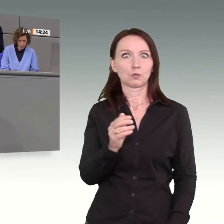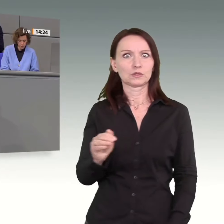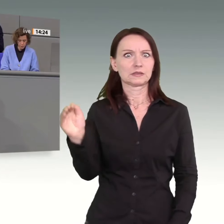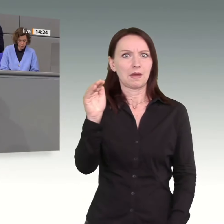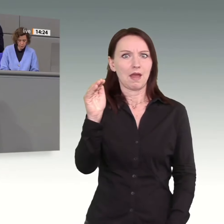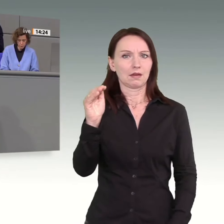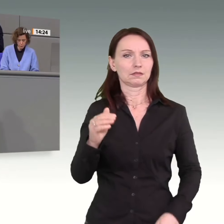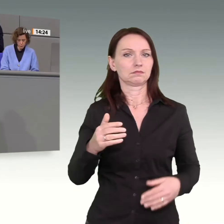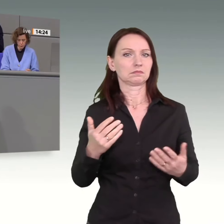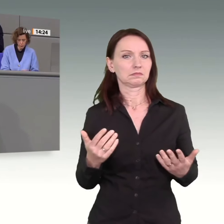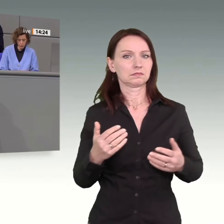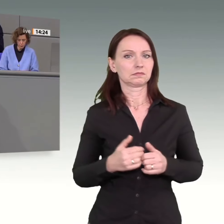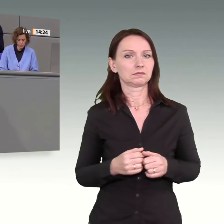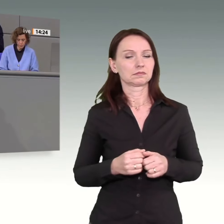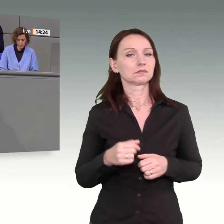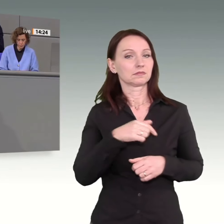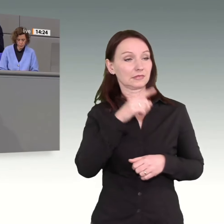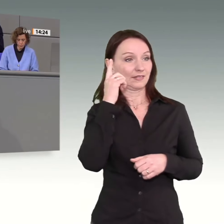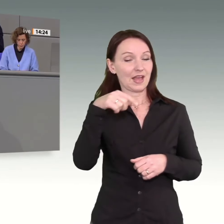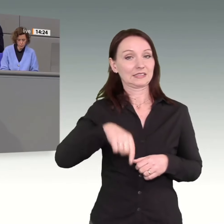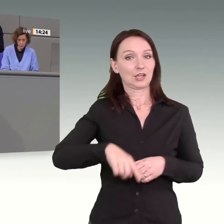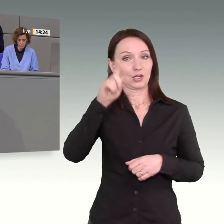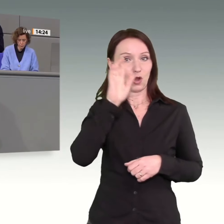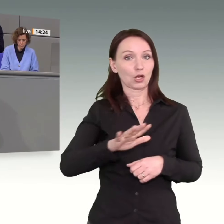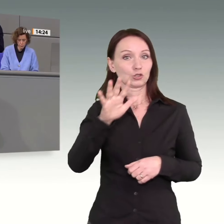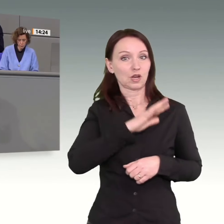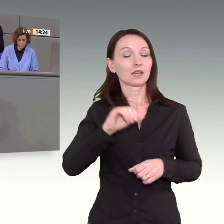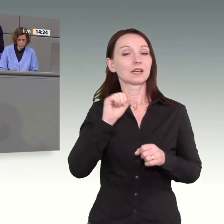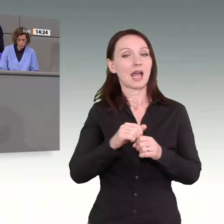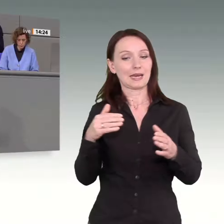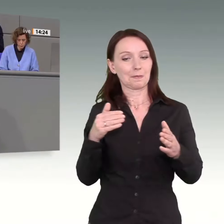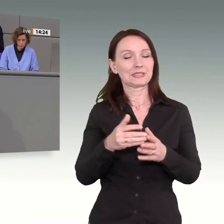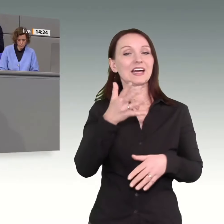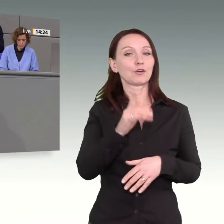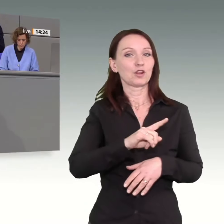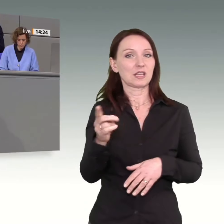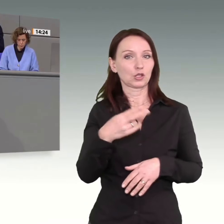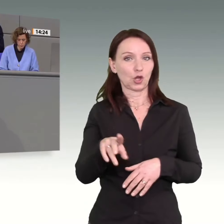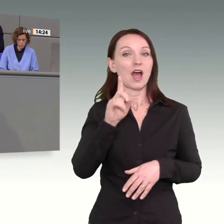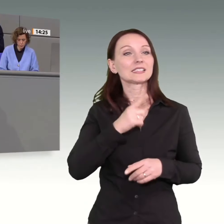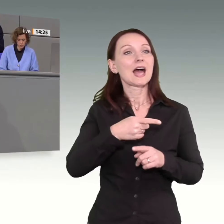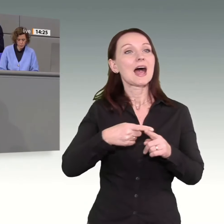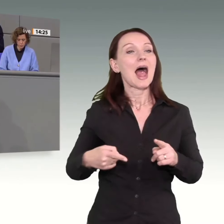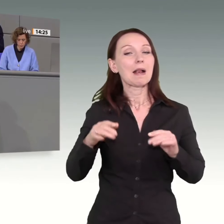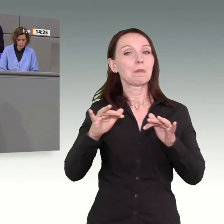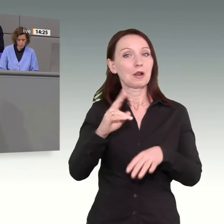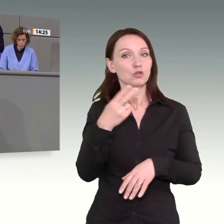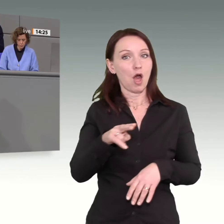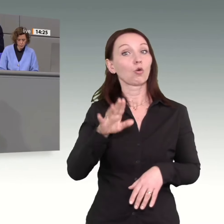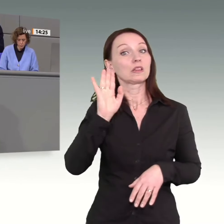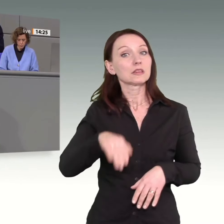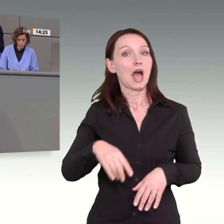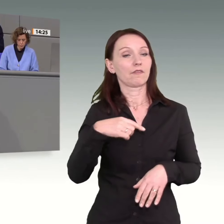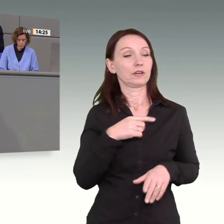weiß, dass man in Deutschland bis zu 500.000 Euro, eine halbe Million Euro verschenken und vererben kann,